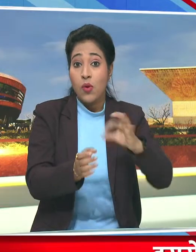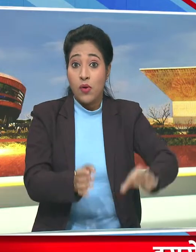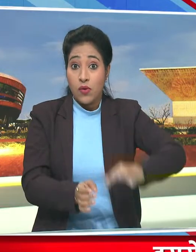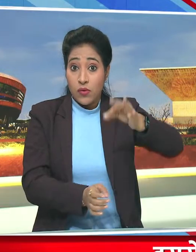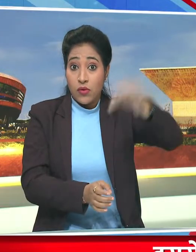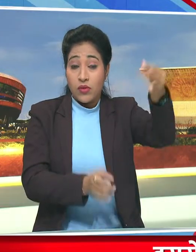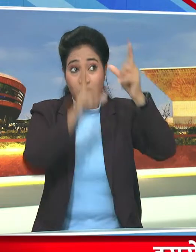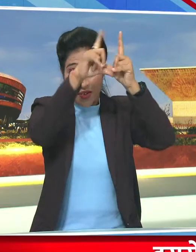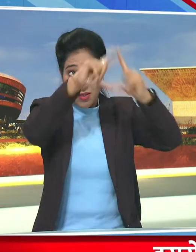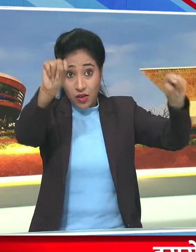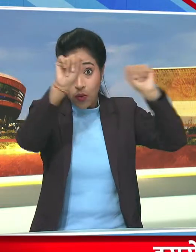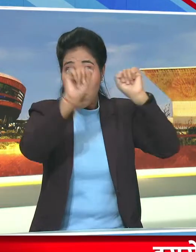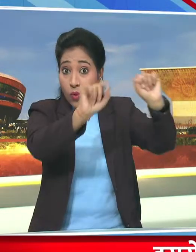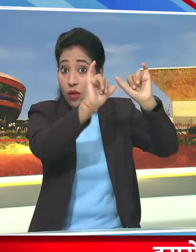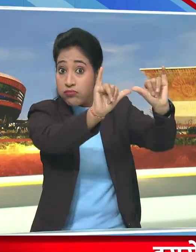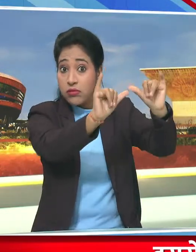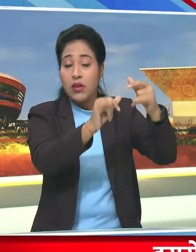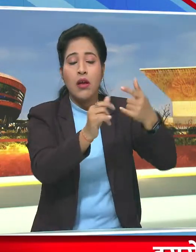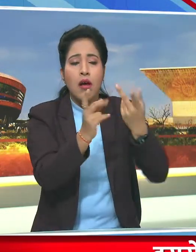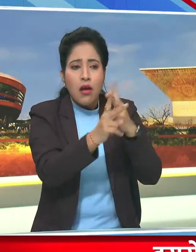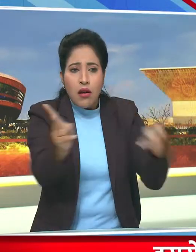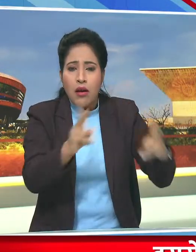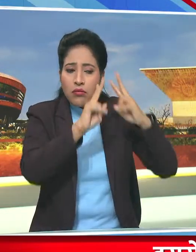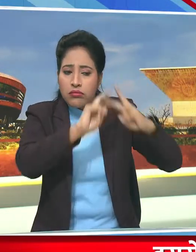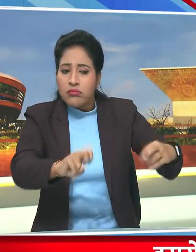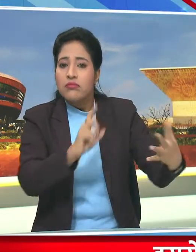में चंद्रमा से लाए जा सकेंगे नमूने